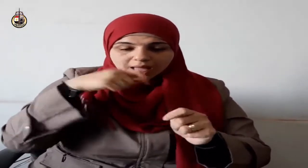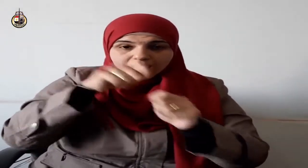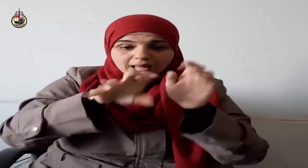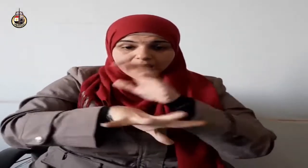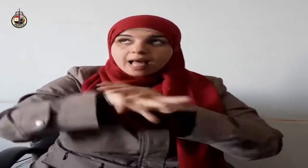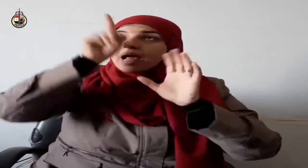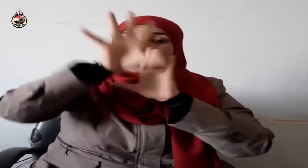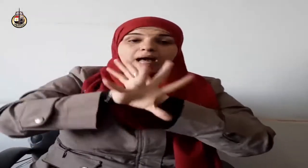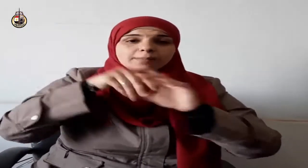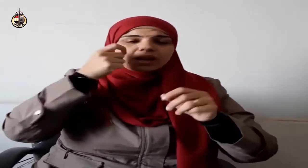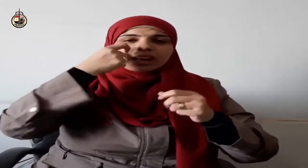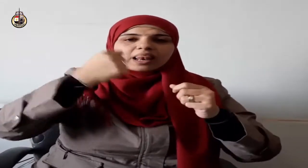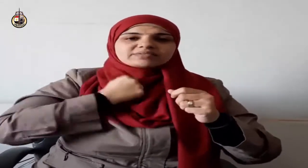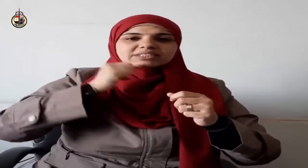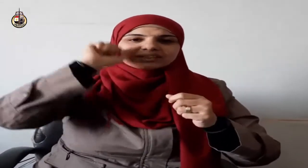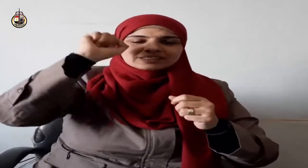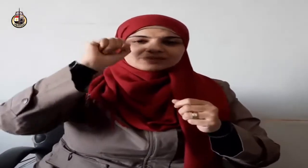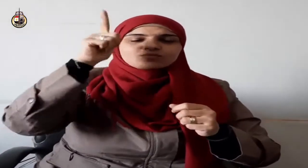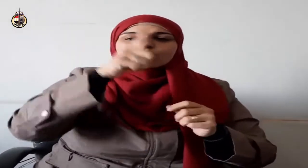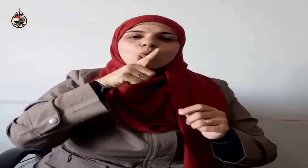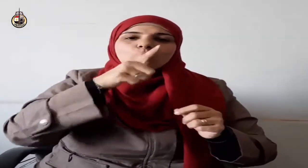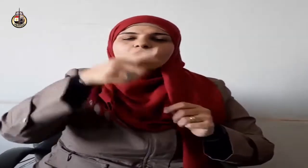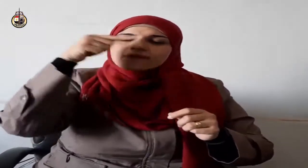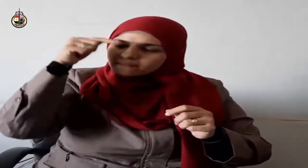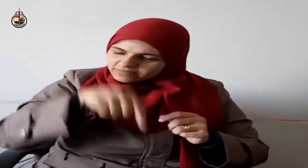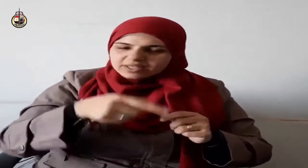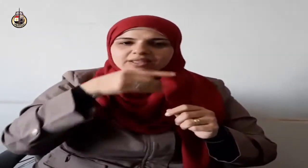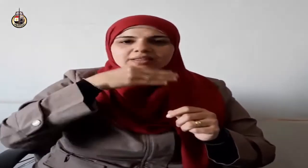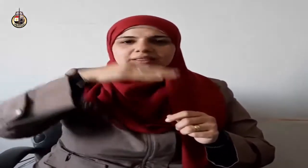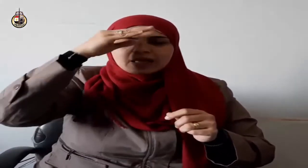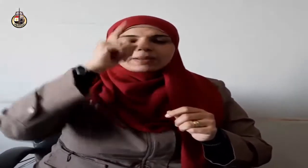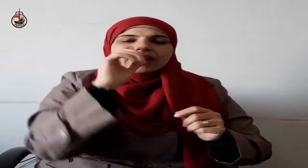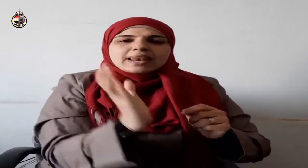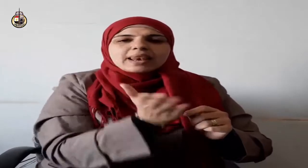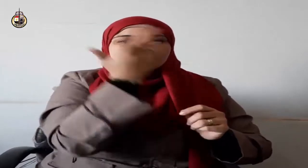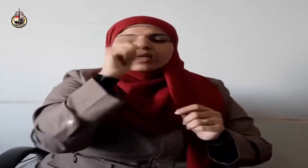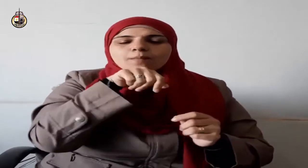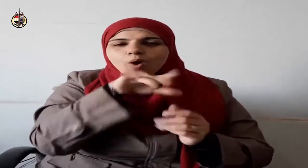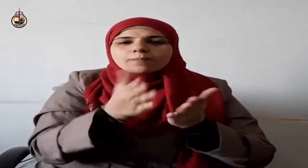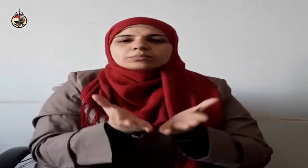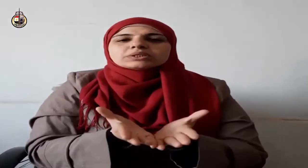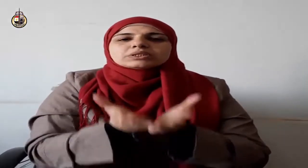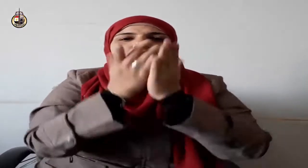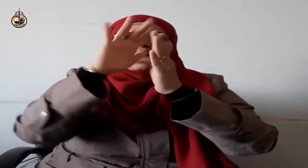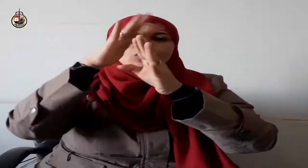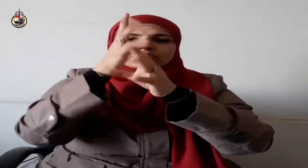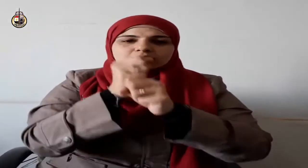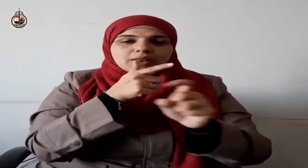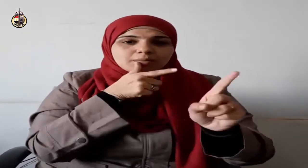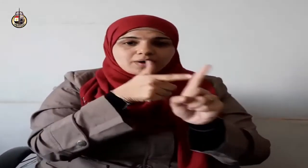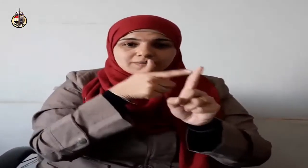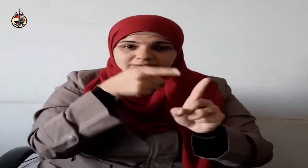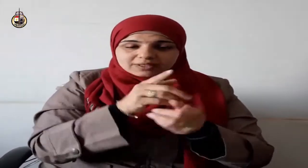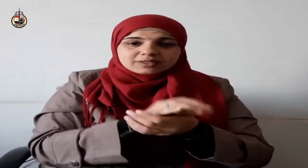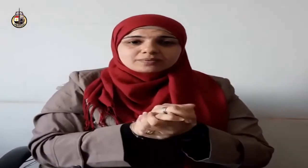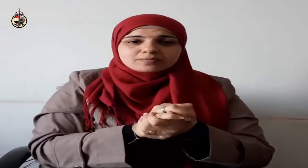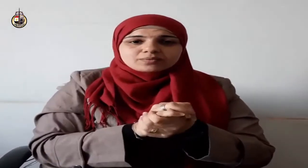ولن يخيب له مطلوب ولن يفوته مرغوب وعندما نقف عند